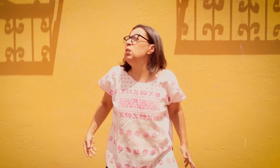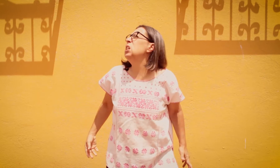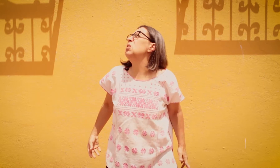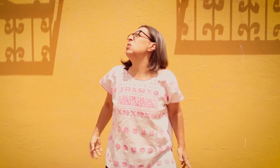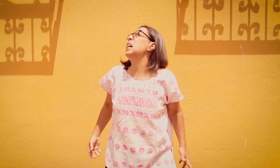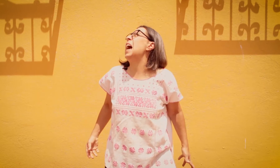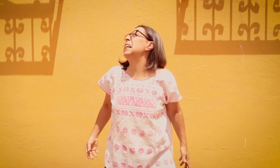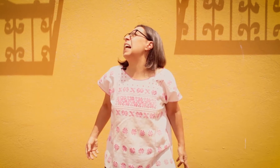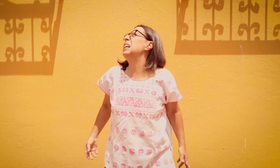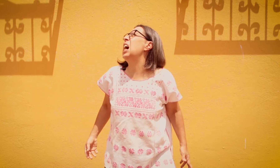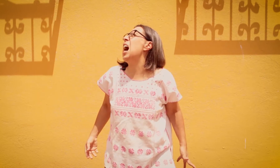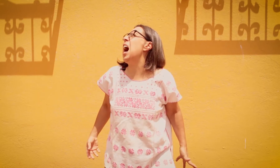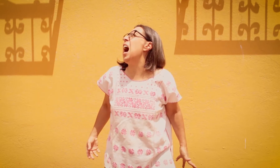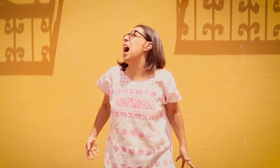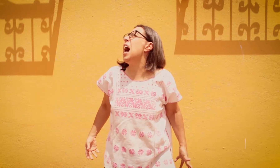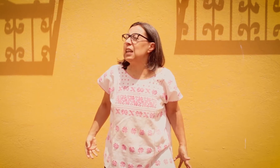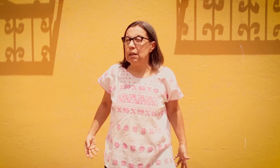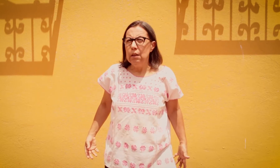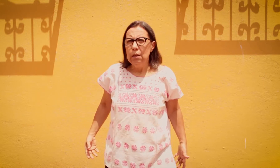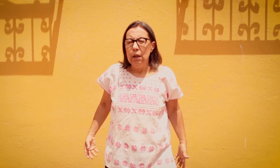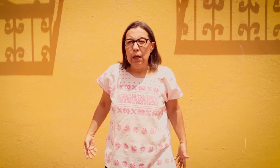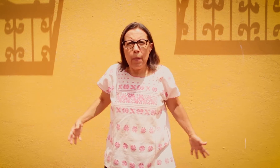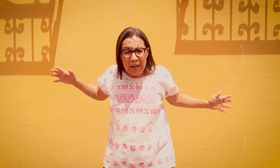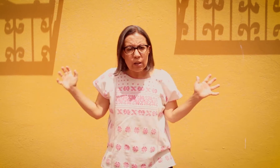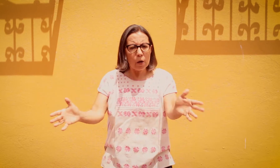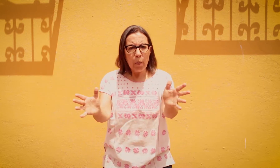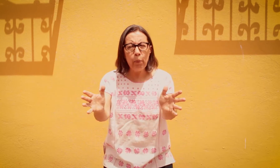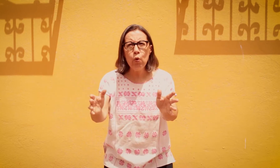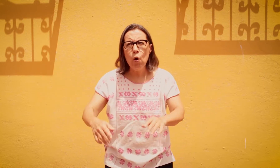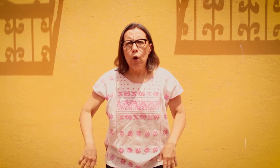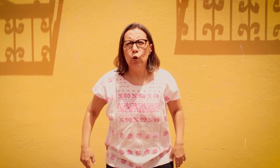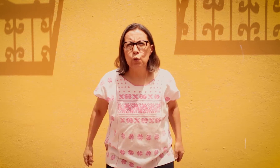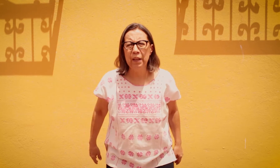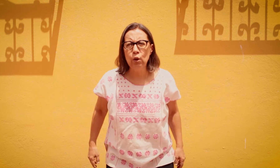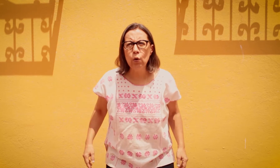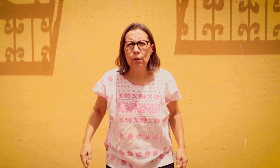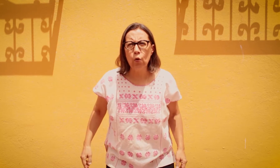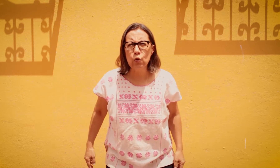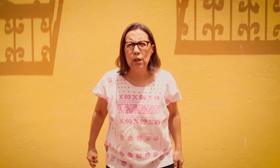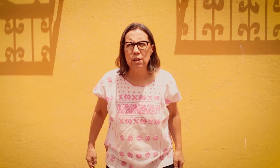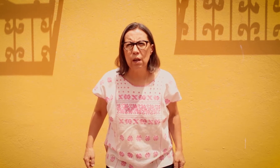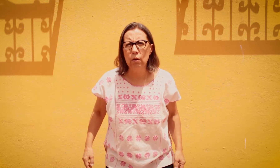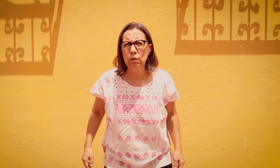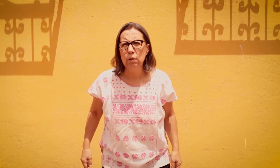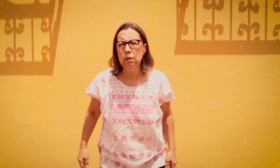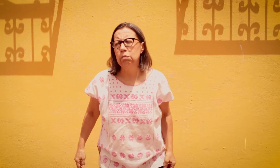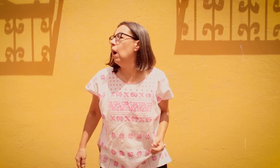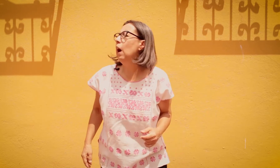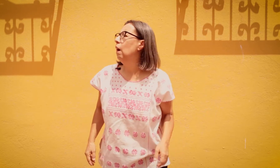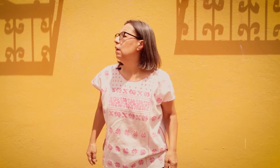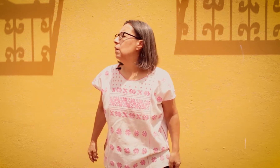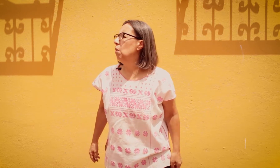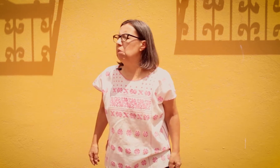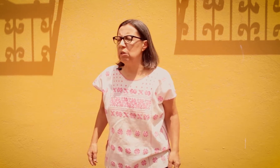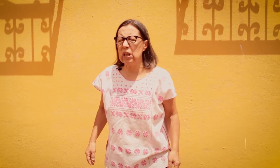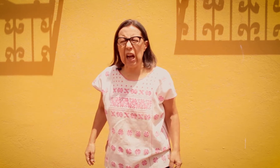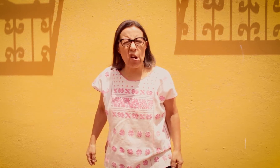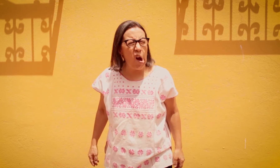dijo, ¡qué calor! La maestra, como pudo, los metió a todos en el salón. ¡Ah! No aguanto este calor.